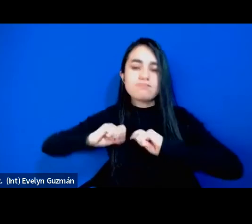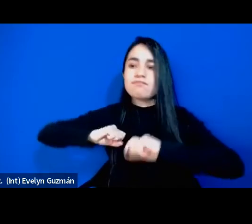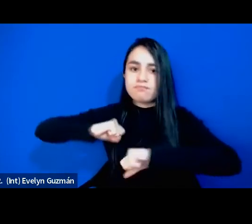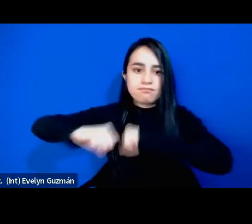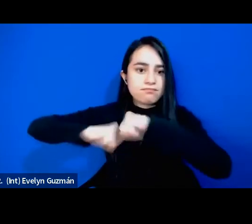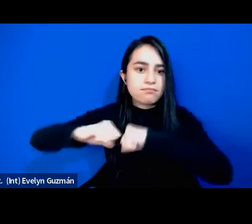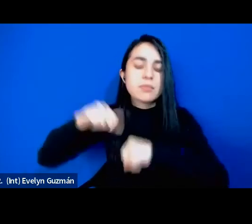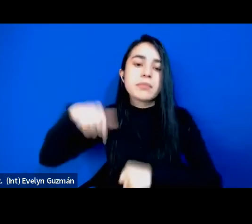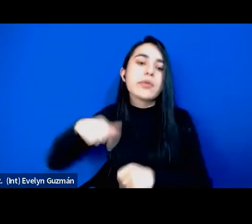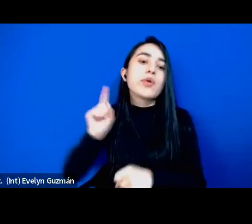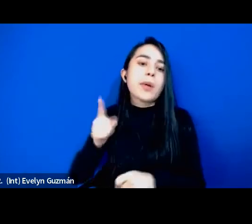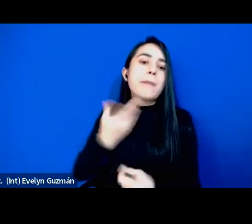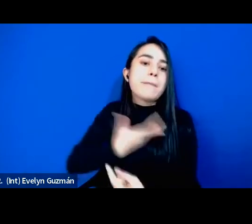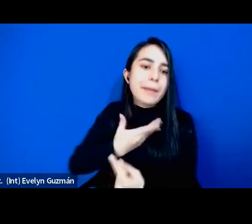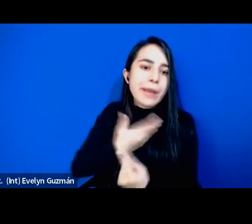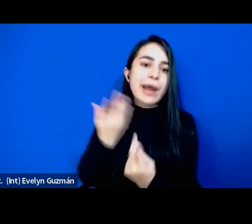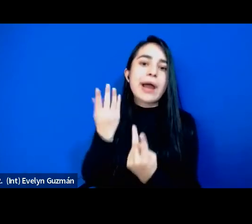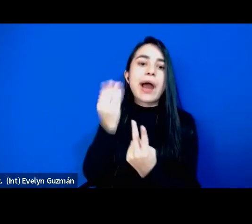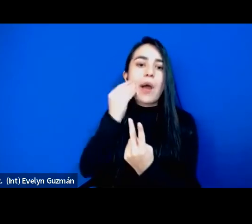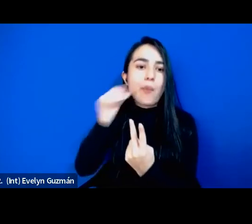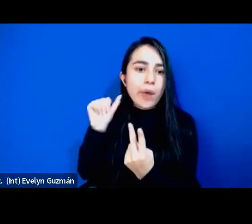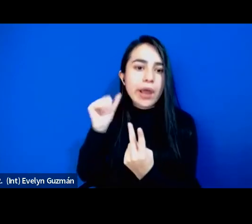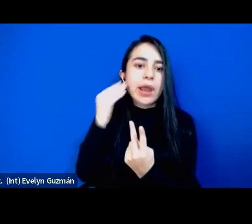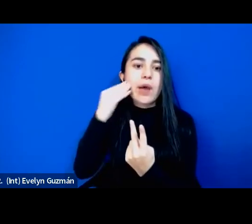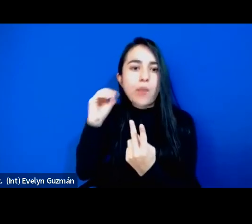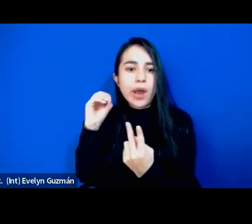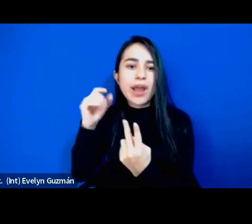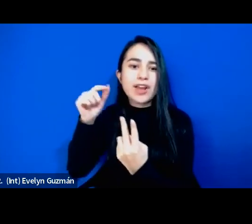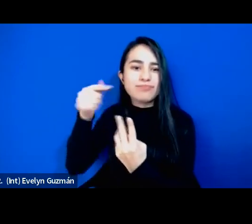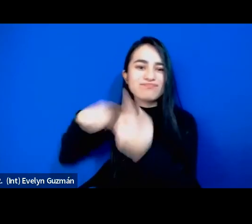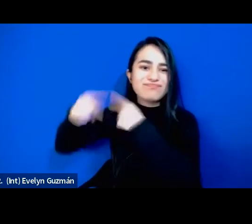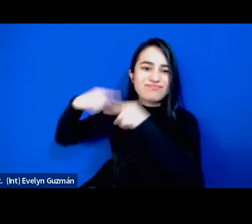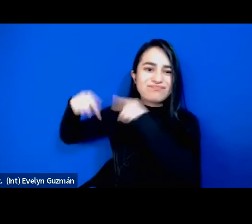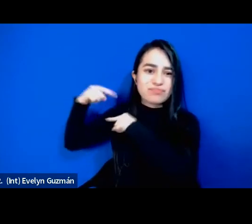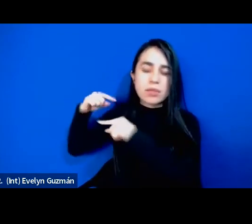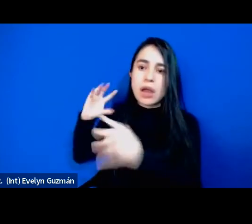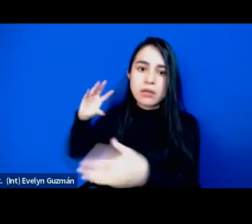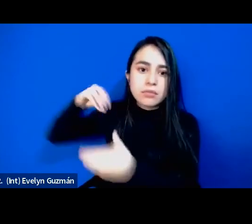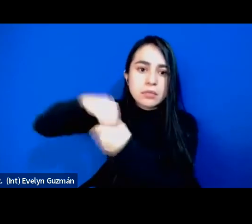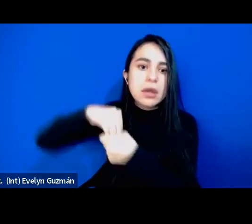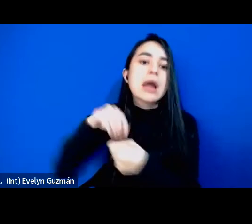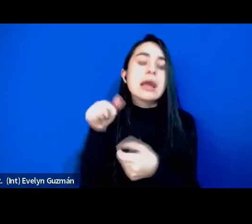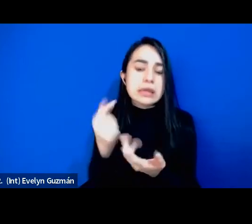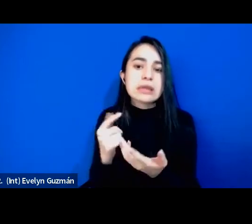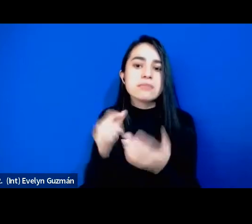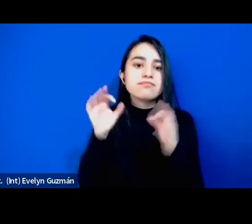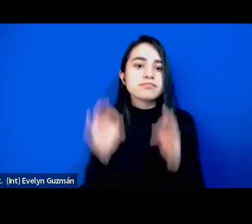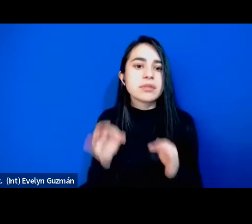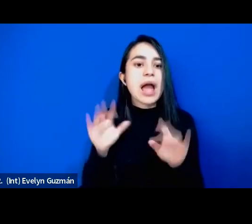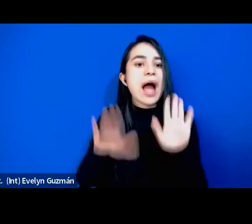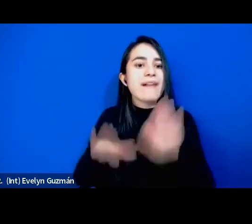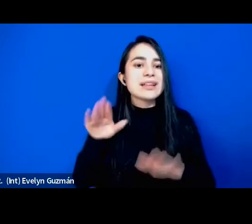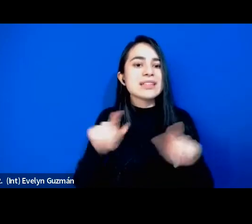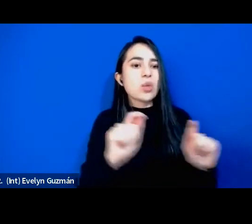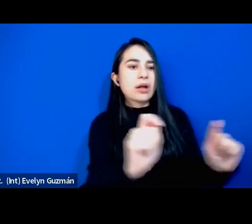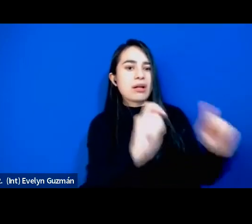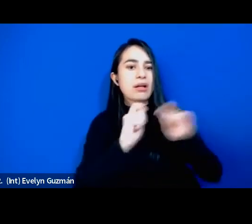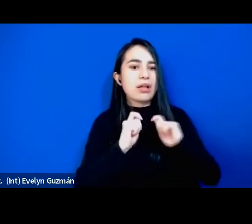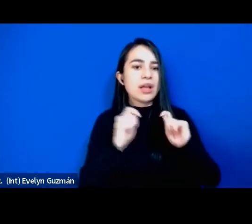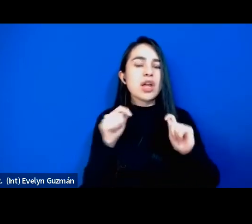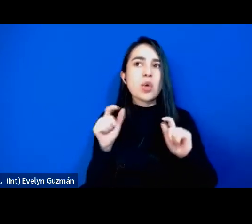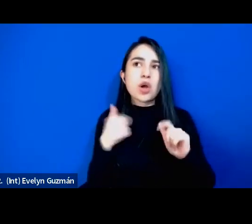mi padre a mis abuelos a mis abuelos y que en ocasiones me han colocado en ciertos lugares y voy a poner esto entre comillas de